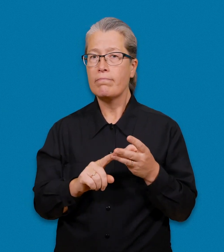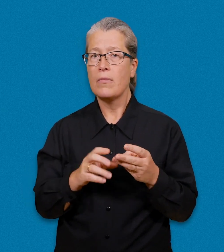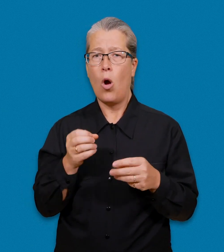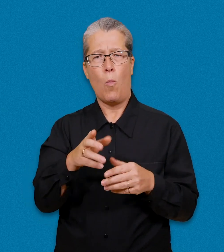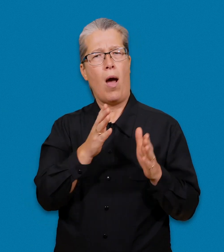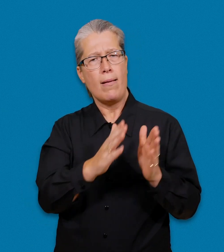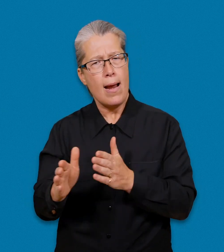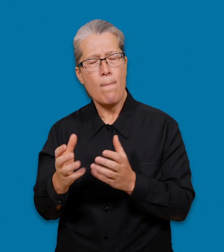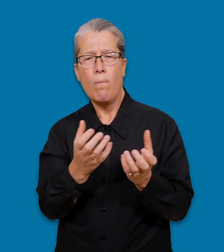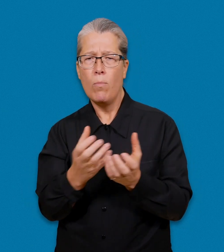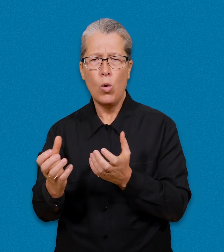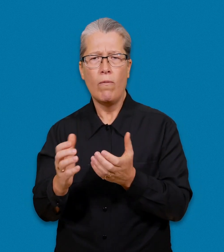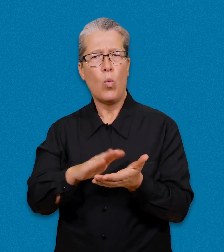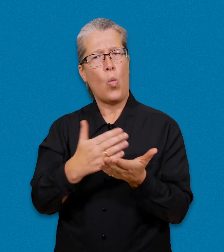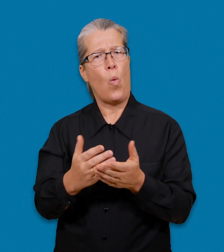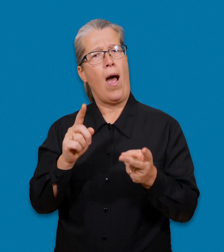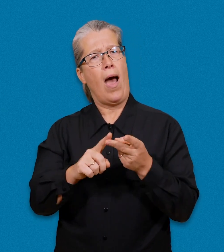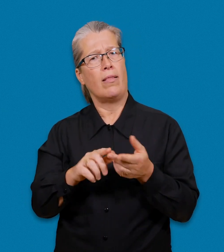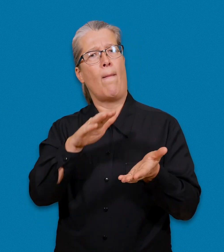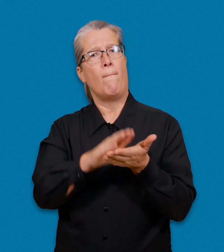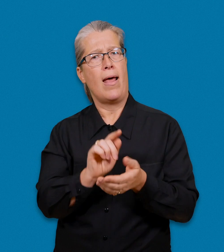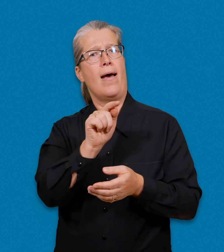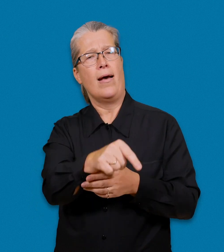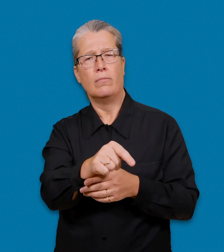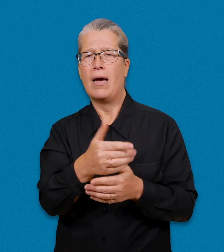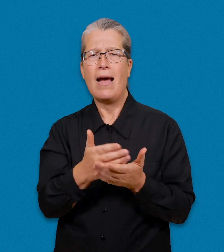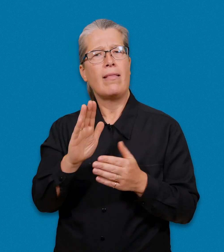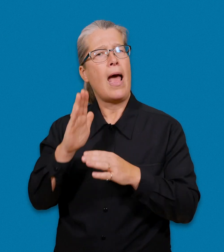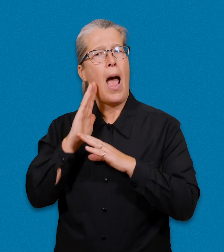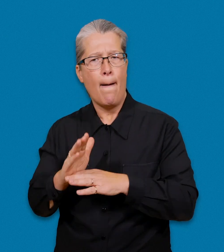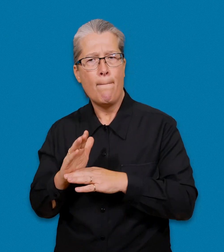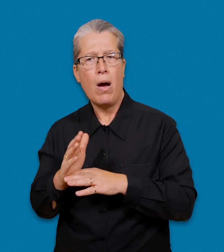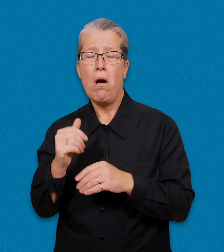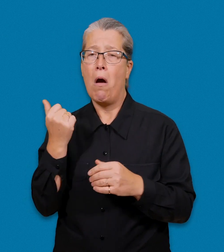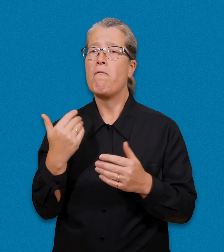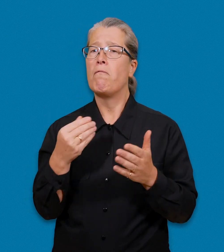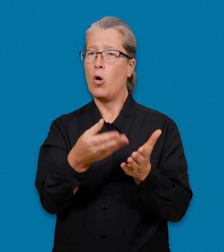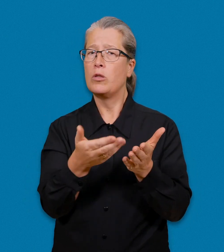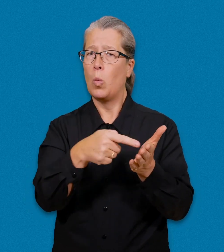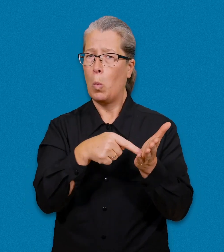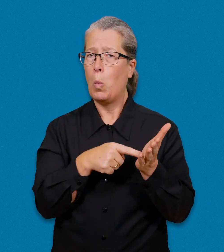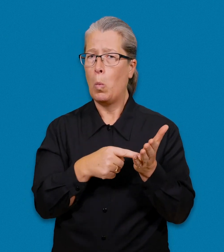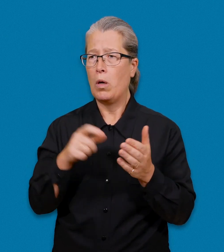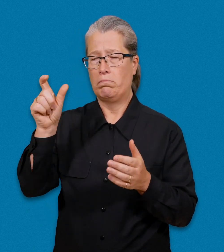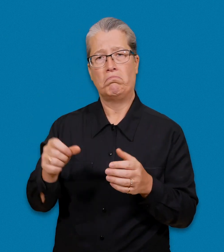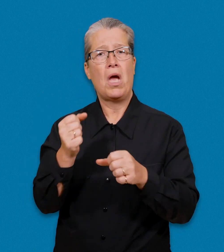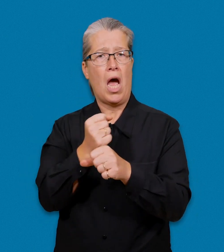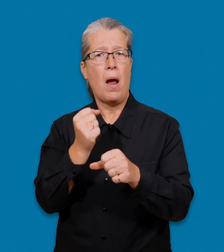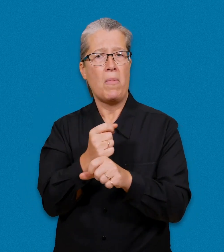Om du regelbundet behöver tolkning på någon annan ort än din hemort kan du för listan föreslå en tolk som